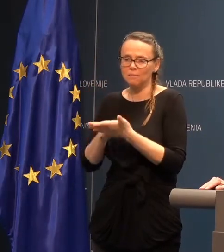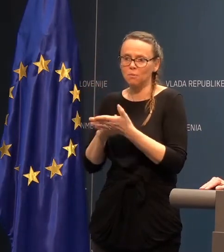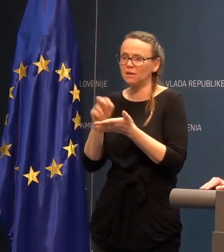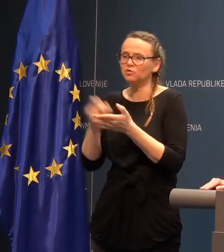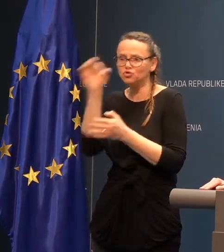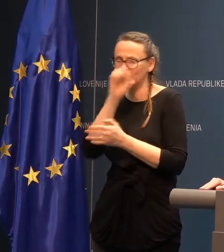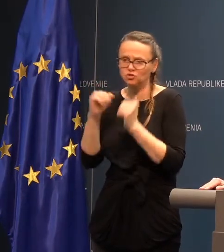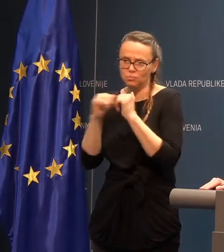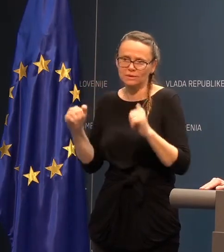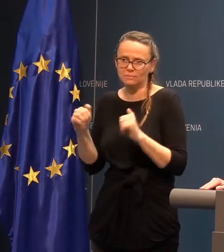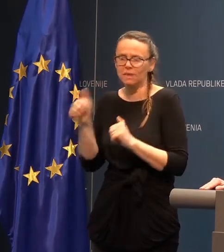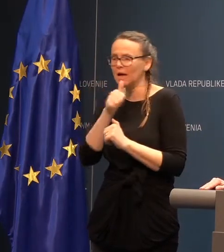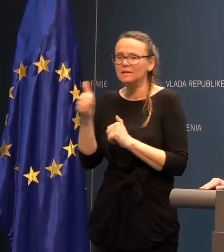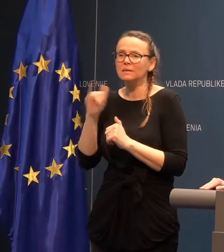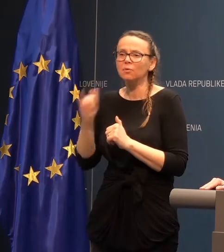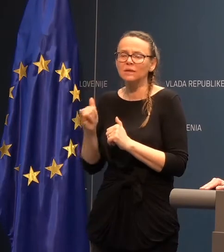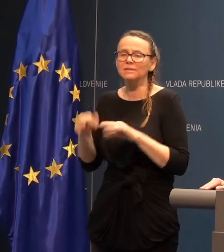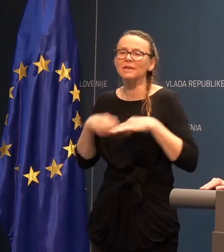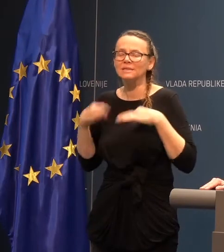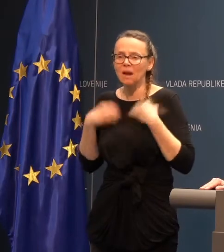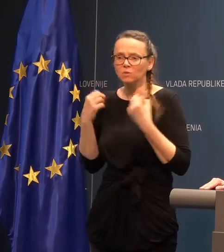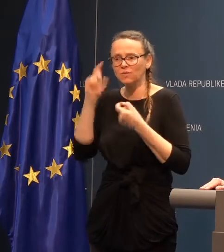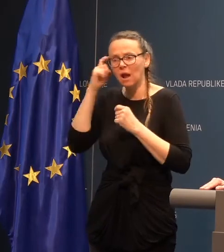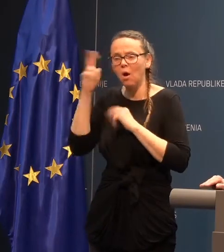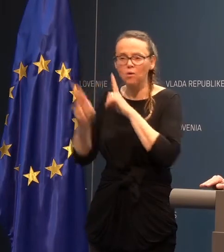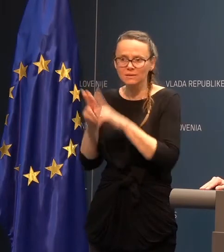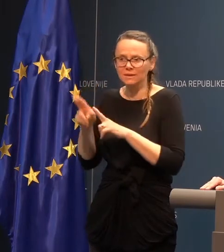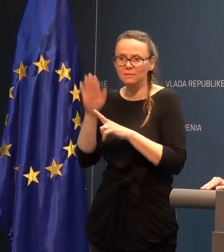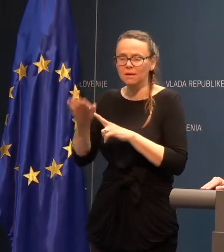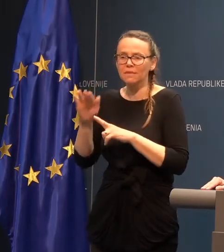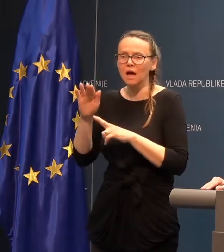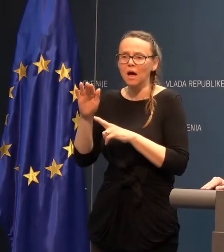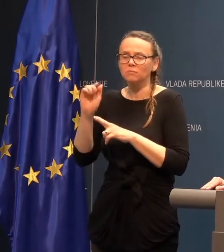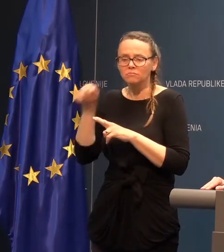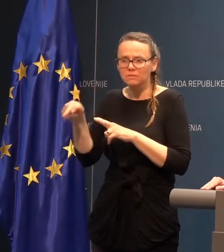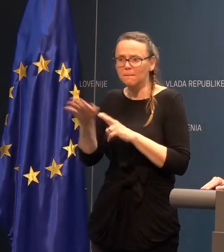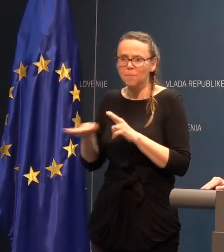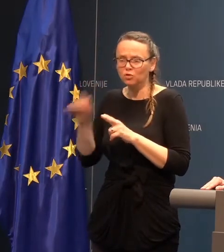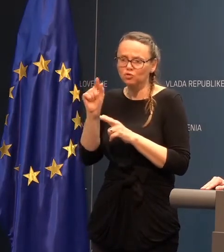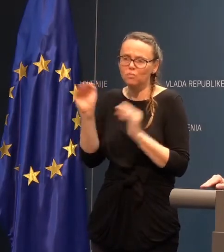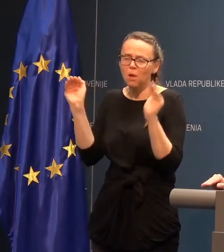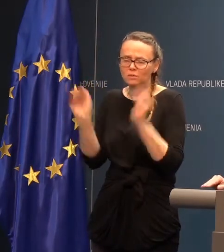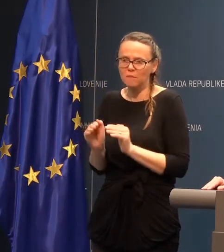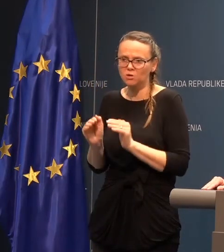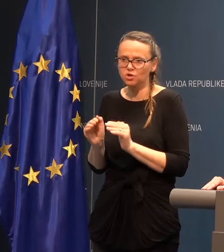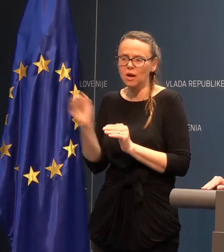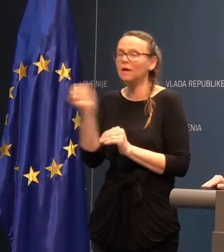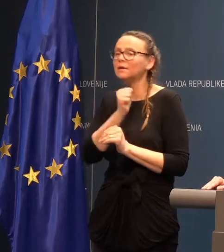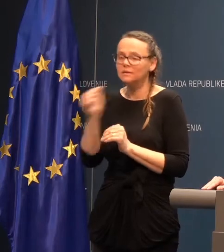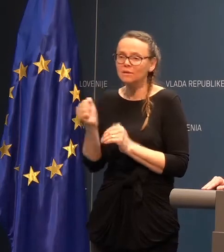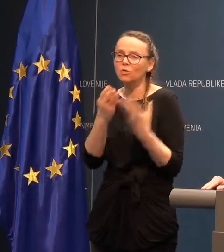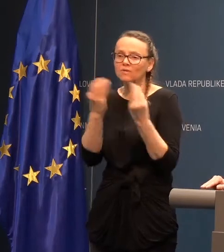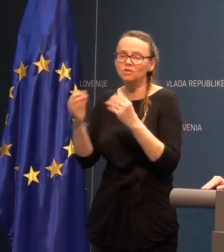še nič posebnega, razen, da se jim je zdravstvena uskrba na samem področju nekoliko zvanjšala zaradi tudi, ker